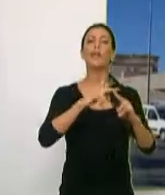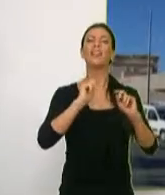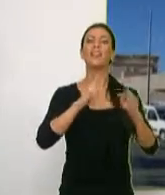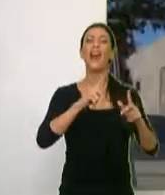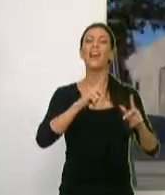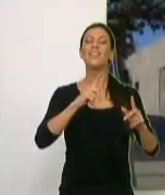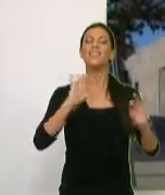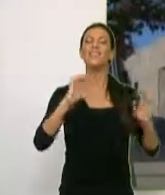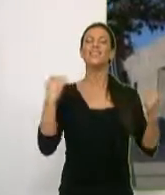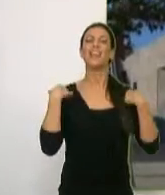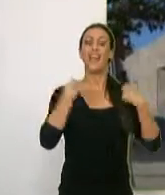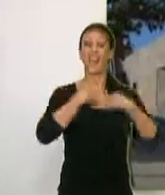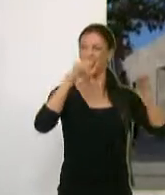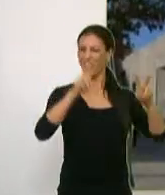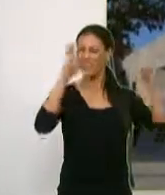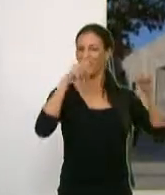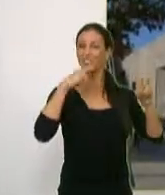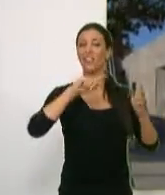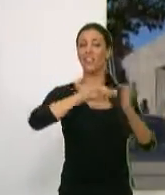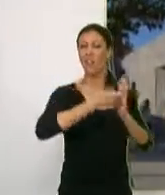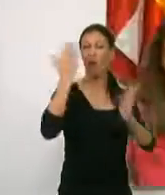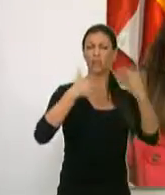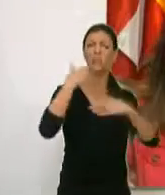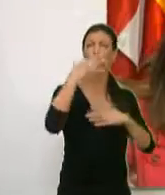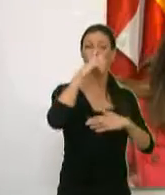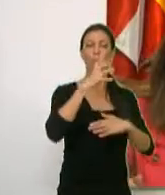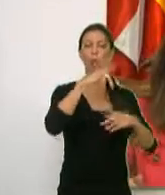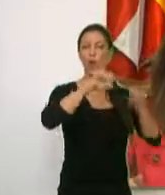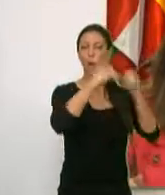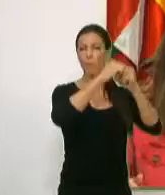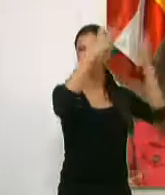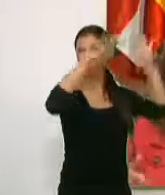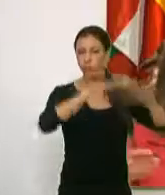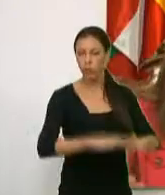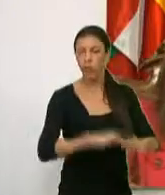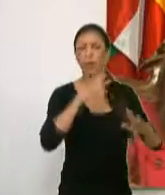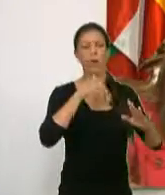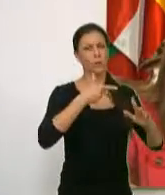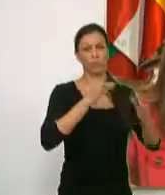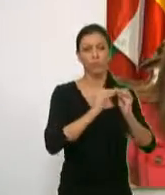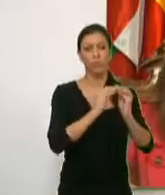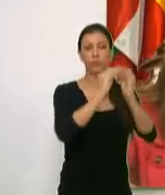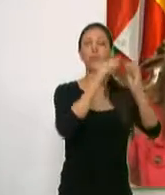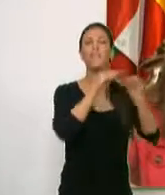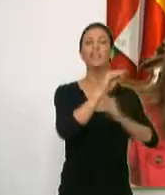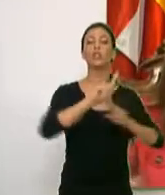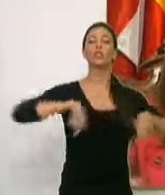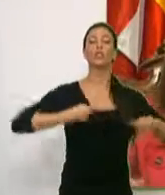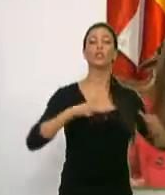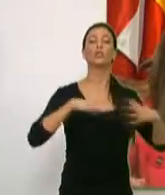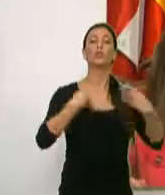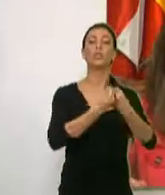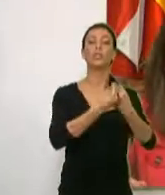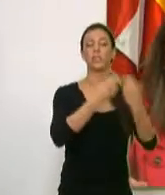Chaquetas, cerrado hace cinco años debido a unos desprendimientos y donde se ha llevado a cabo una inversión de